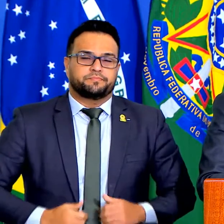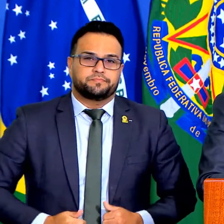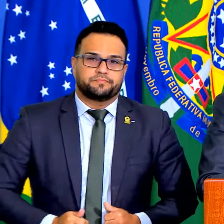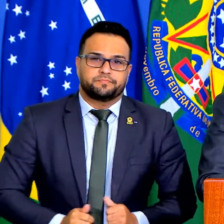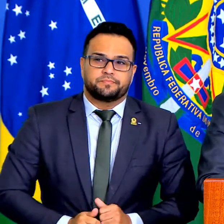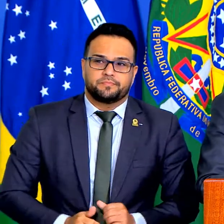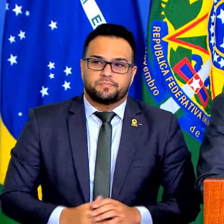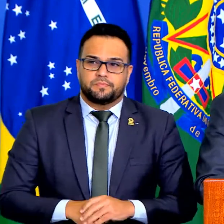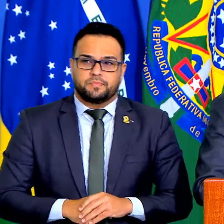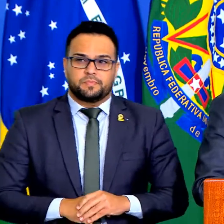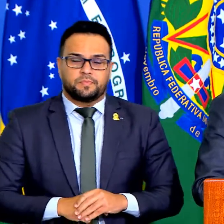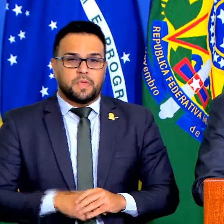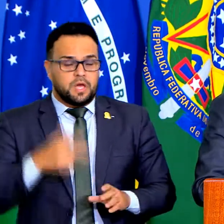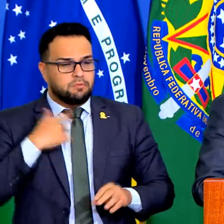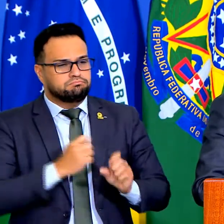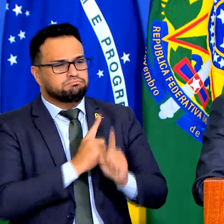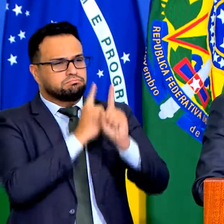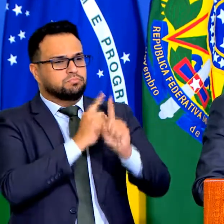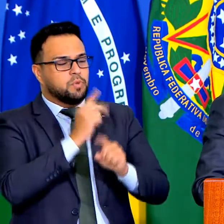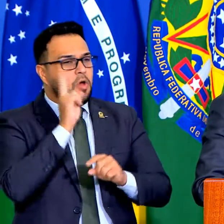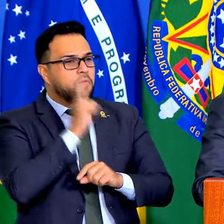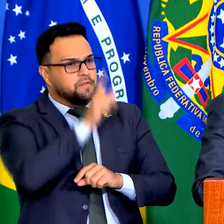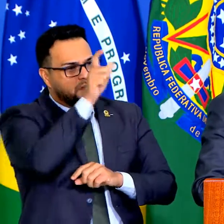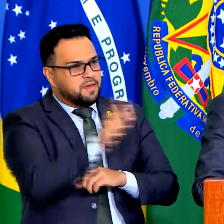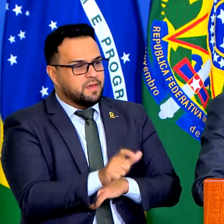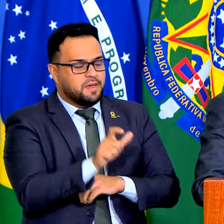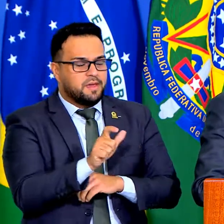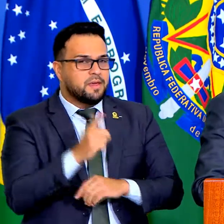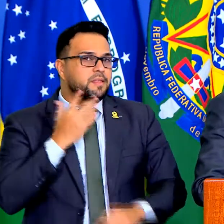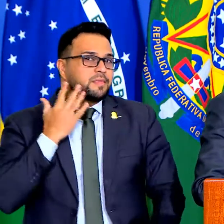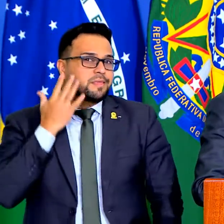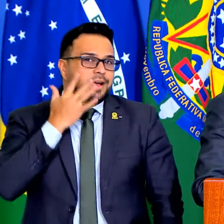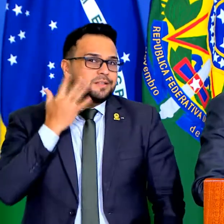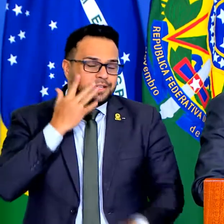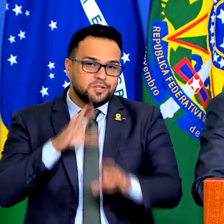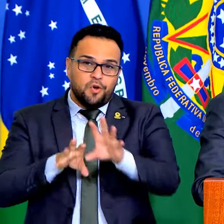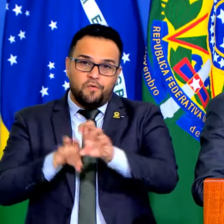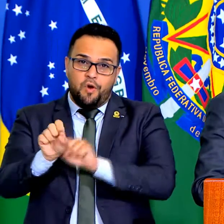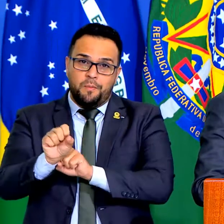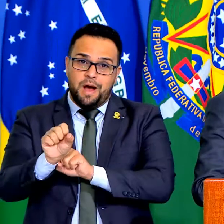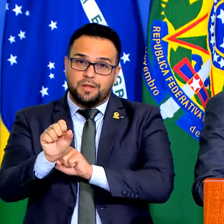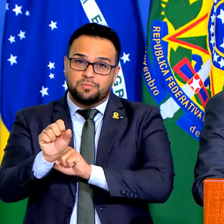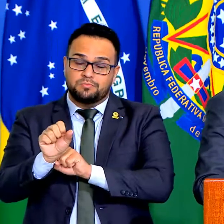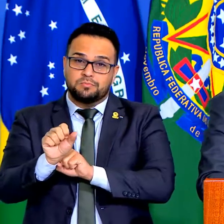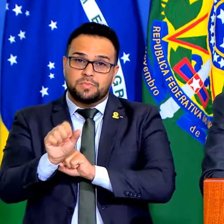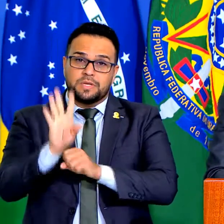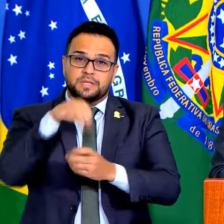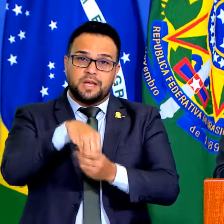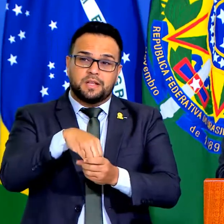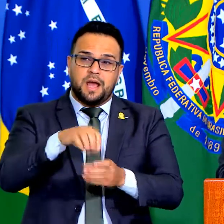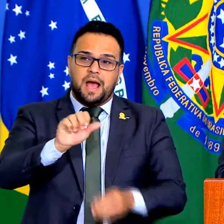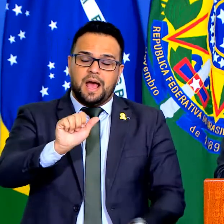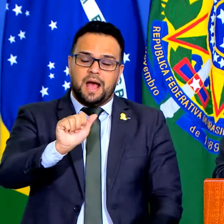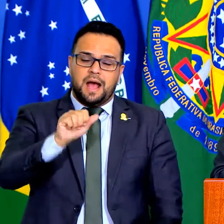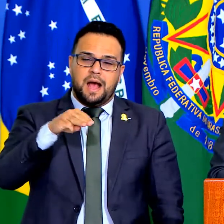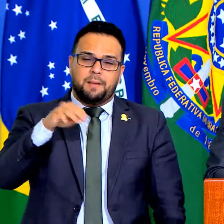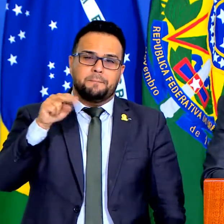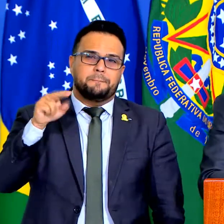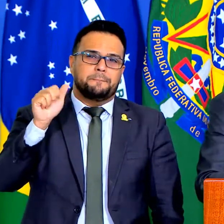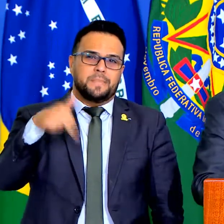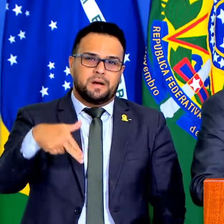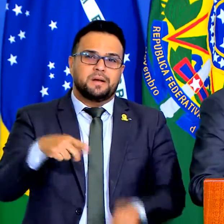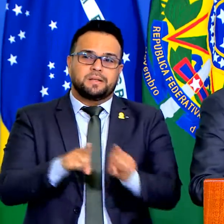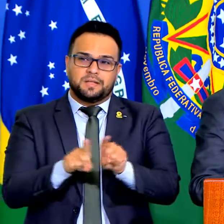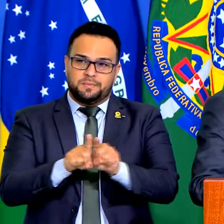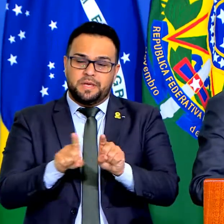E quando eu o Tarcísio, formado pela Academia Militar das Agulhas Negras, formado pelo Instituto Militar de